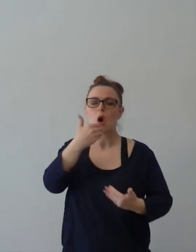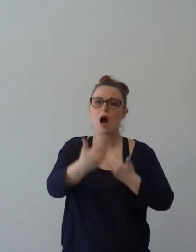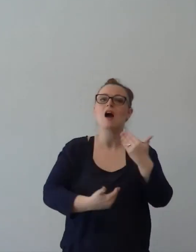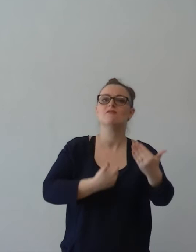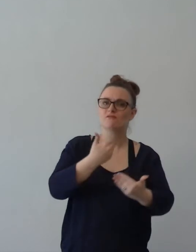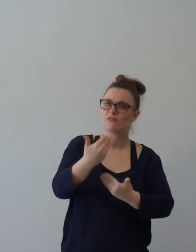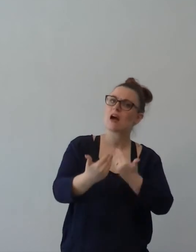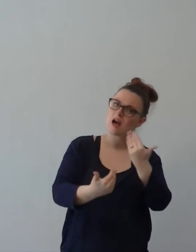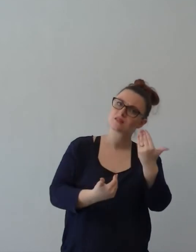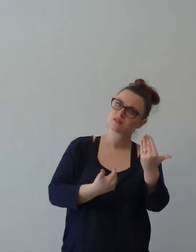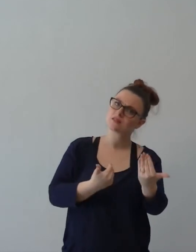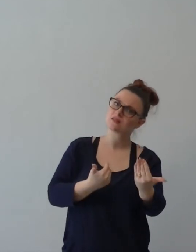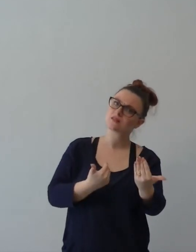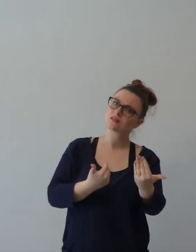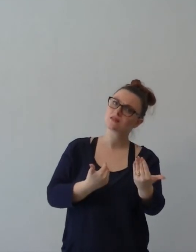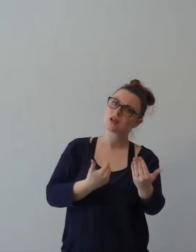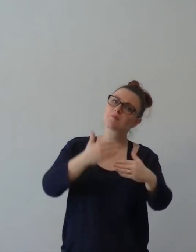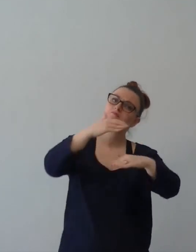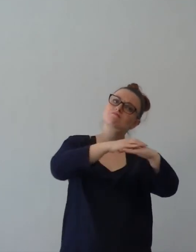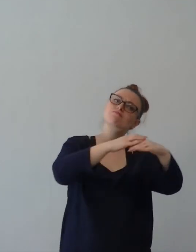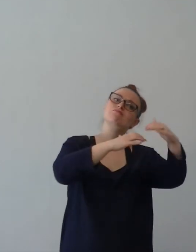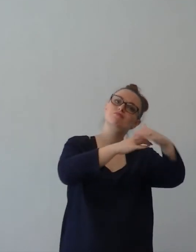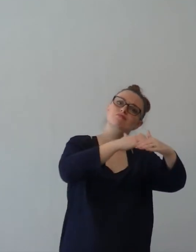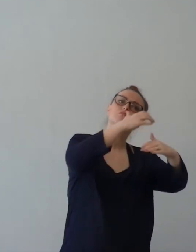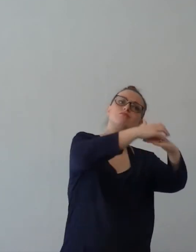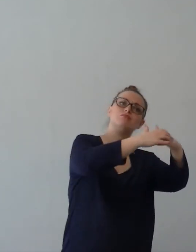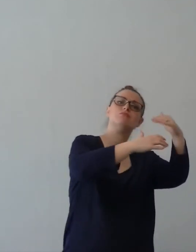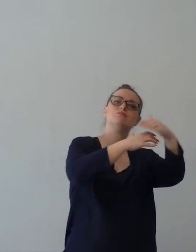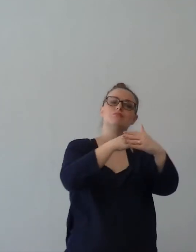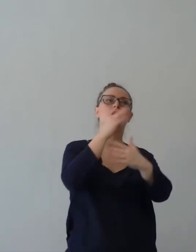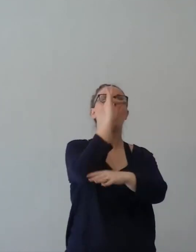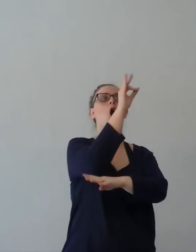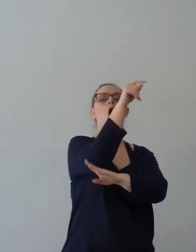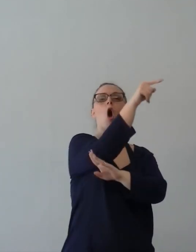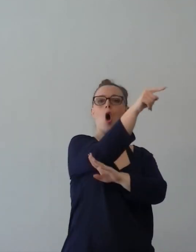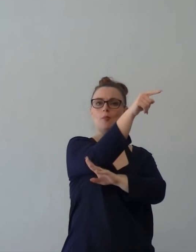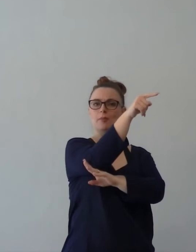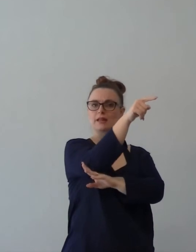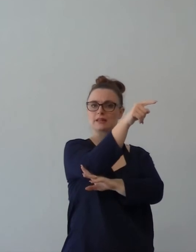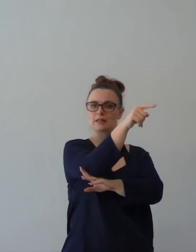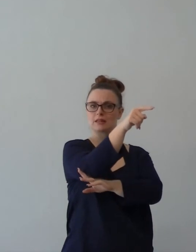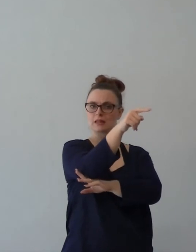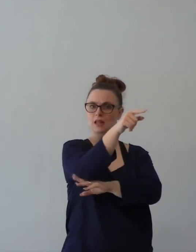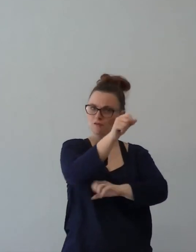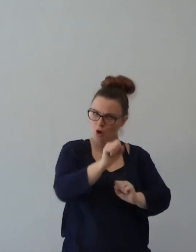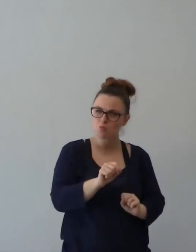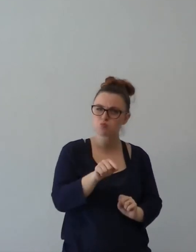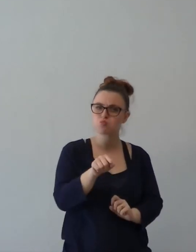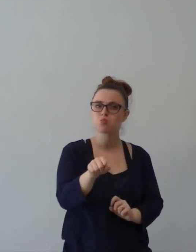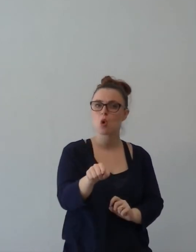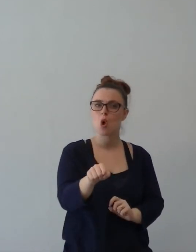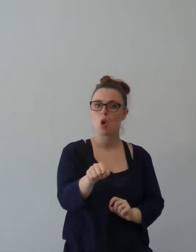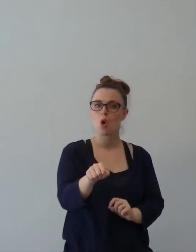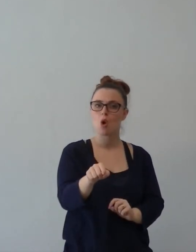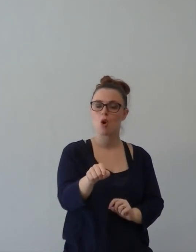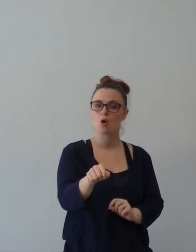di Cristo o meno. Quello che dico io fa progredire meglio di quello che dice mio fratello e mia sorella